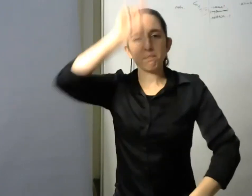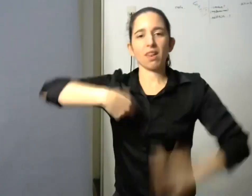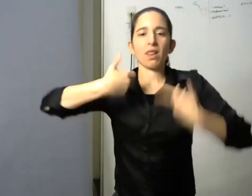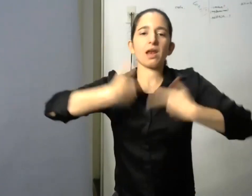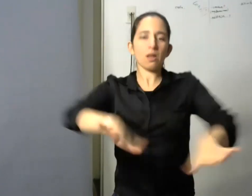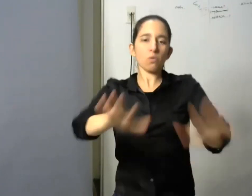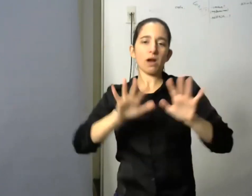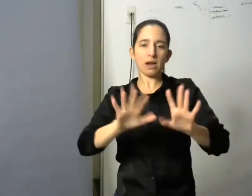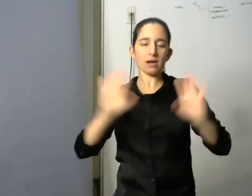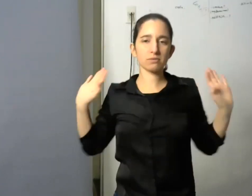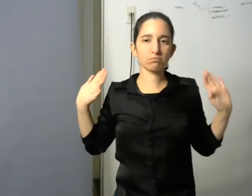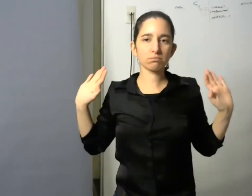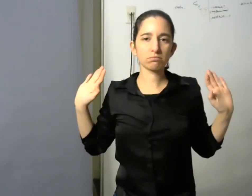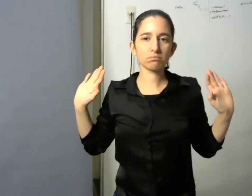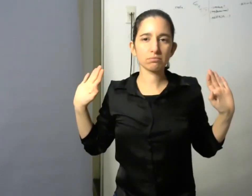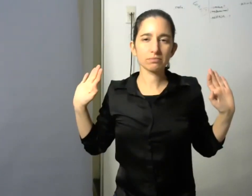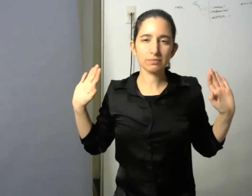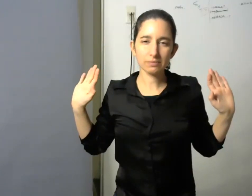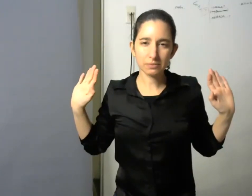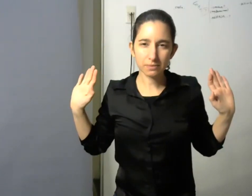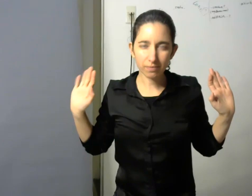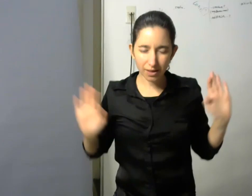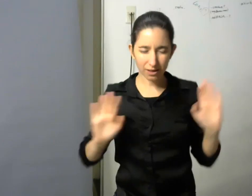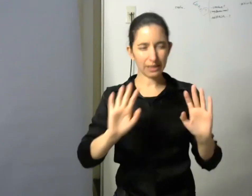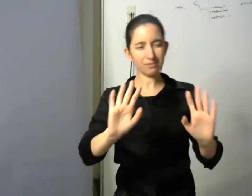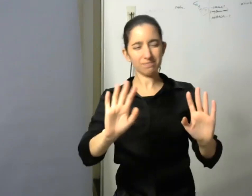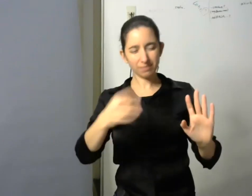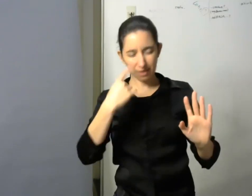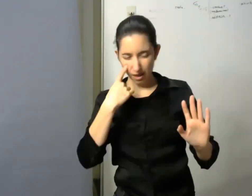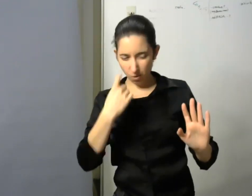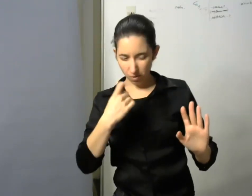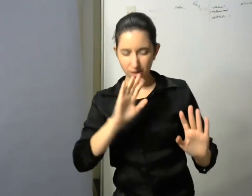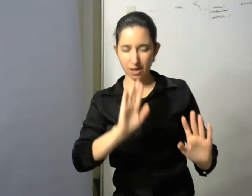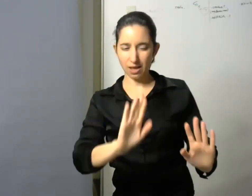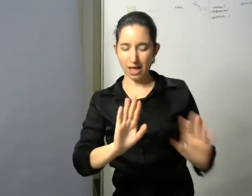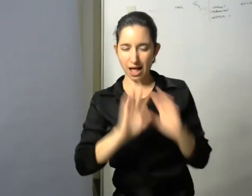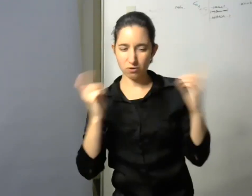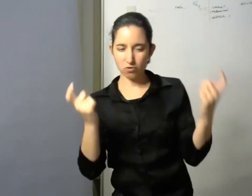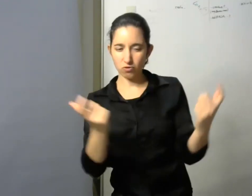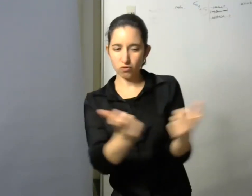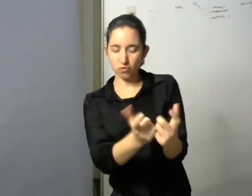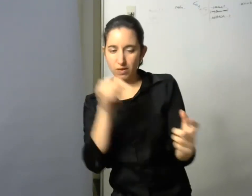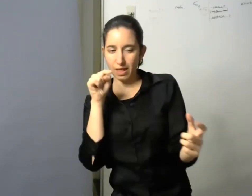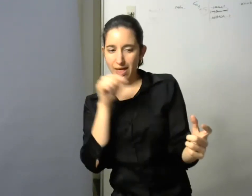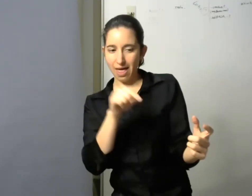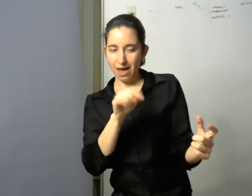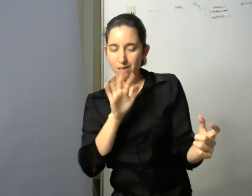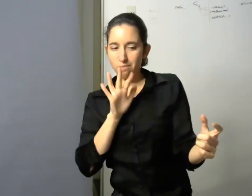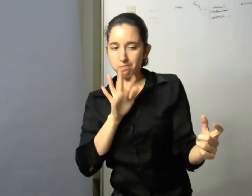se disuelve ese vínculo entre una cosa y la otra se advierte que la asociación es histórica aquello que